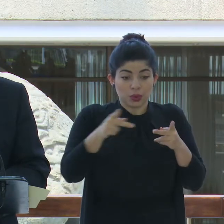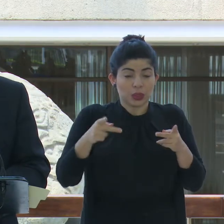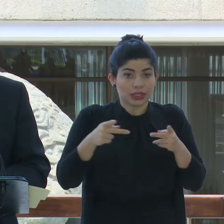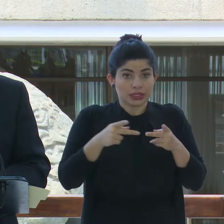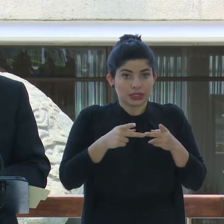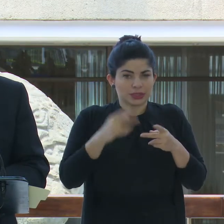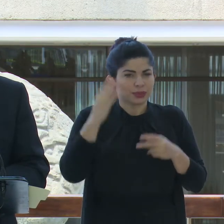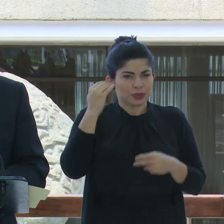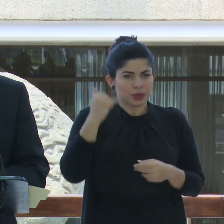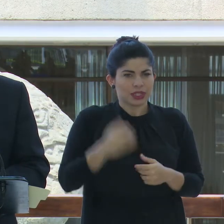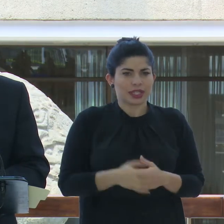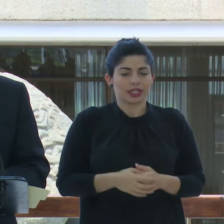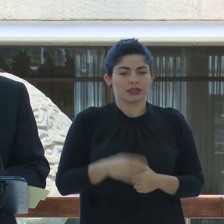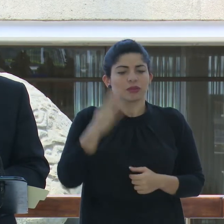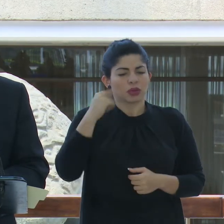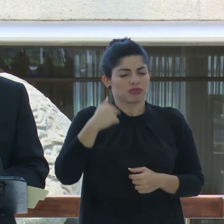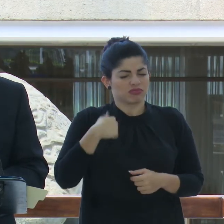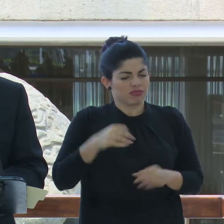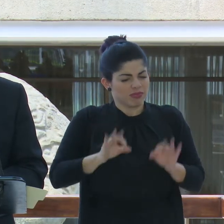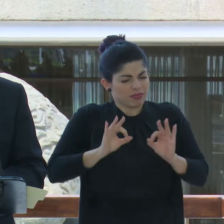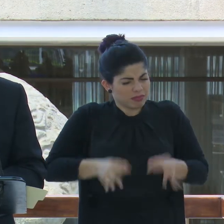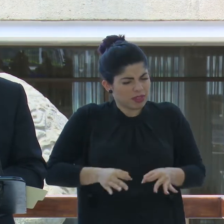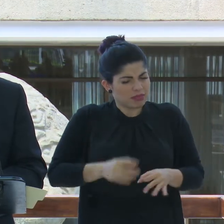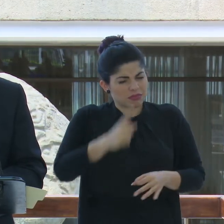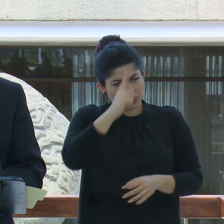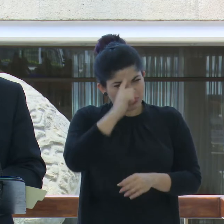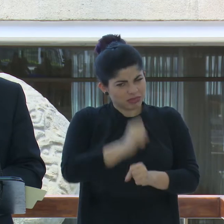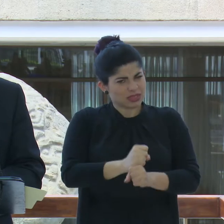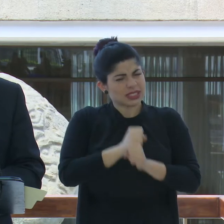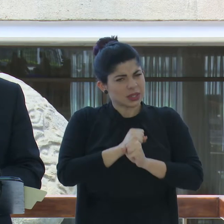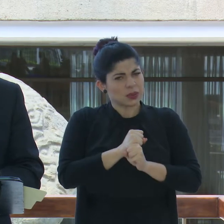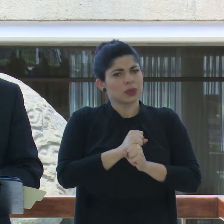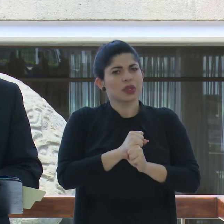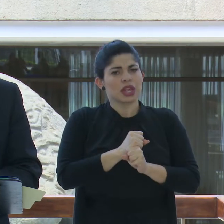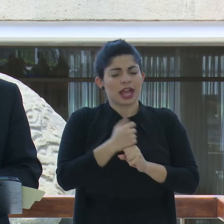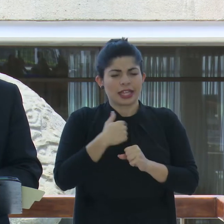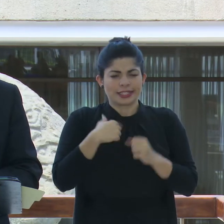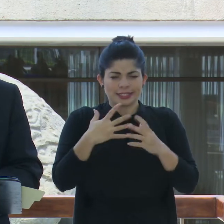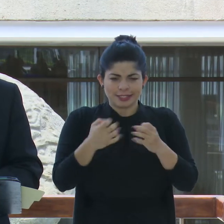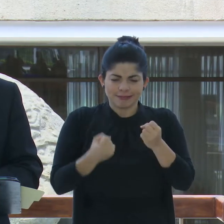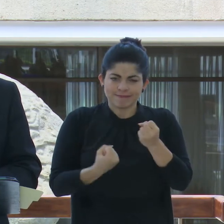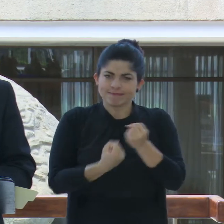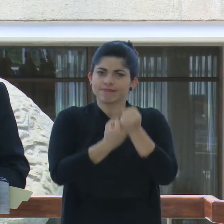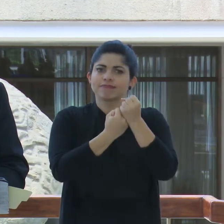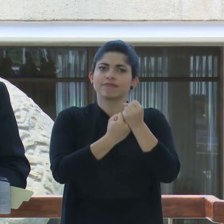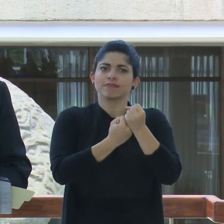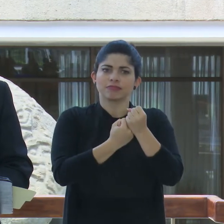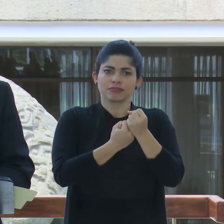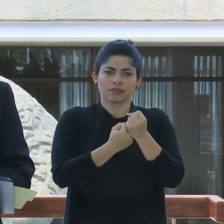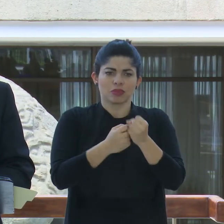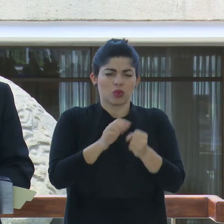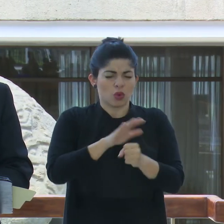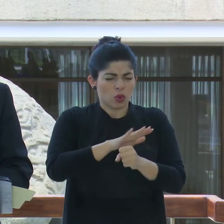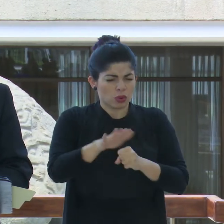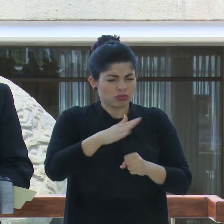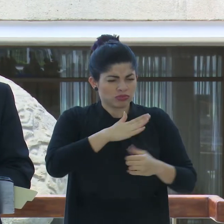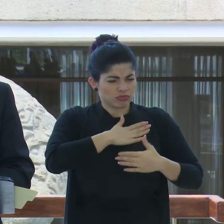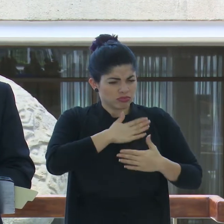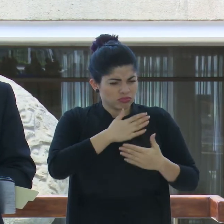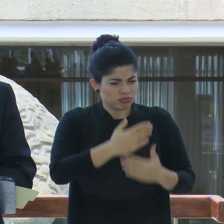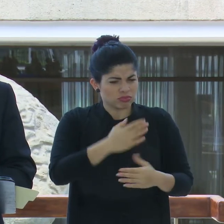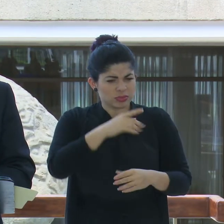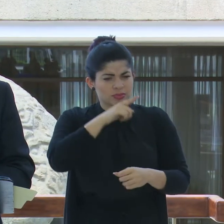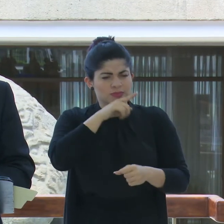con la firme determinación de impulsar con toda mi dedicación y